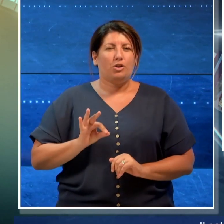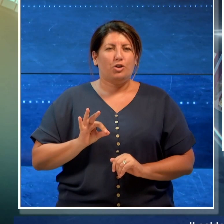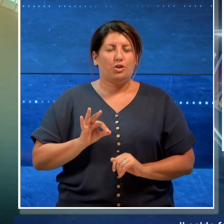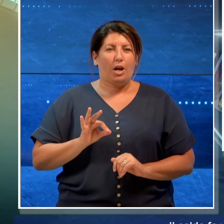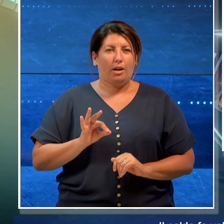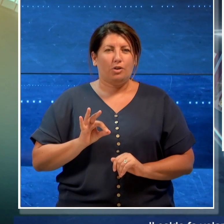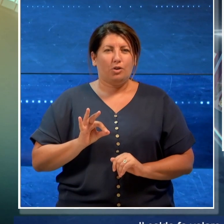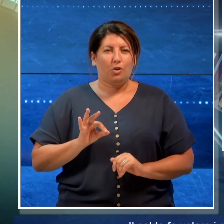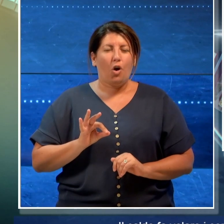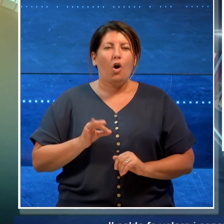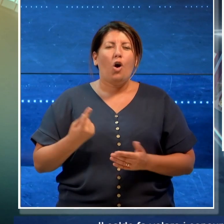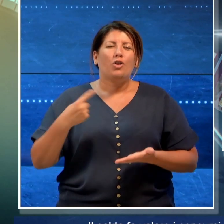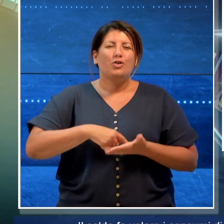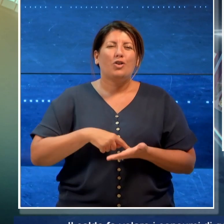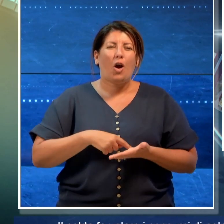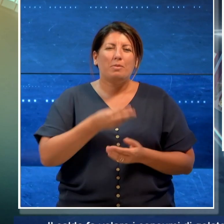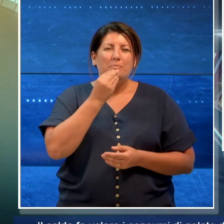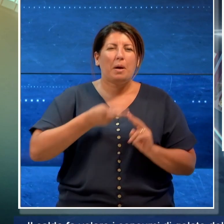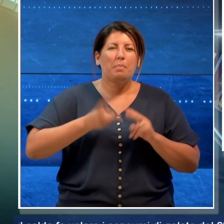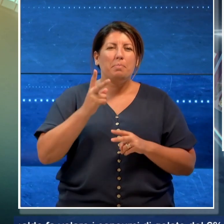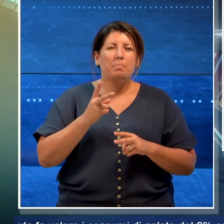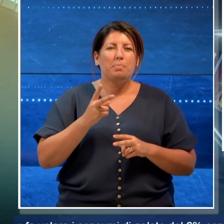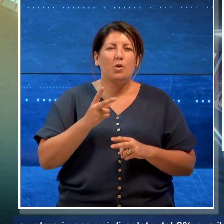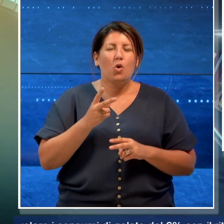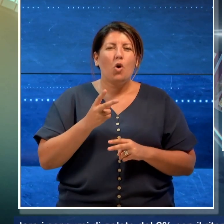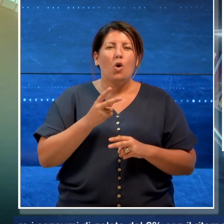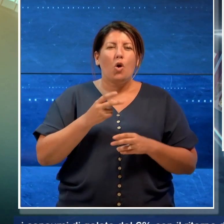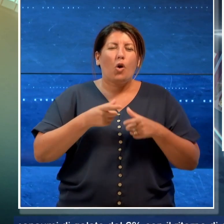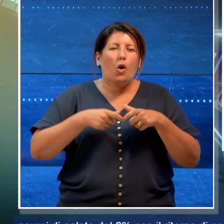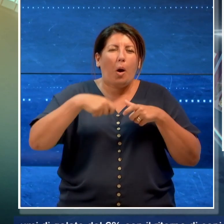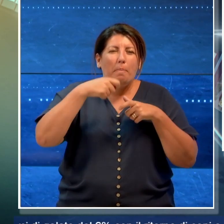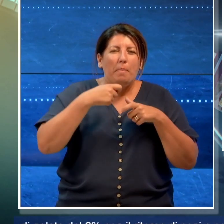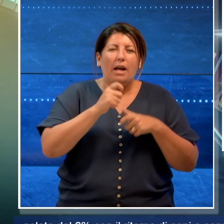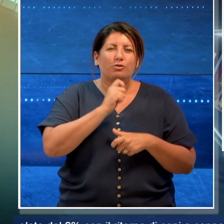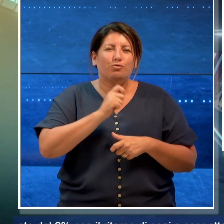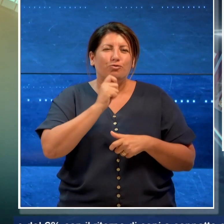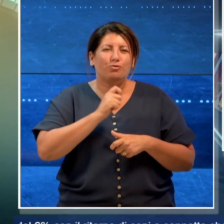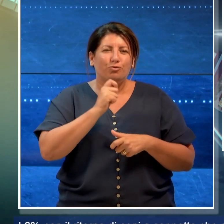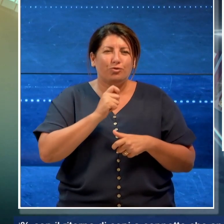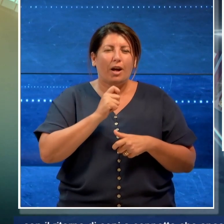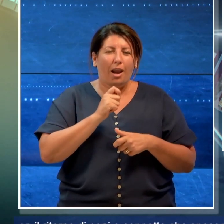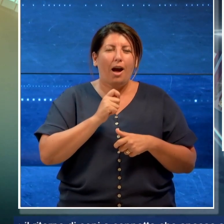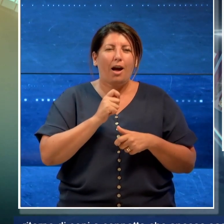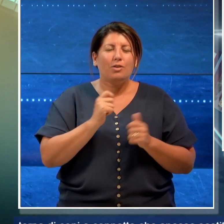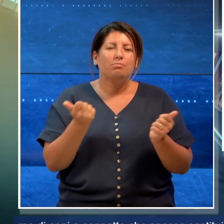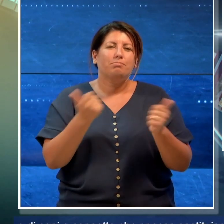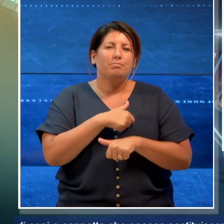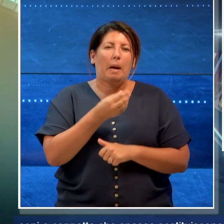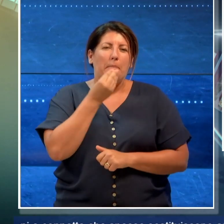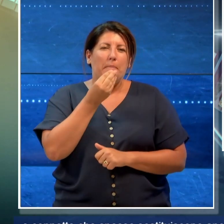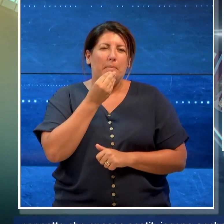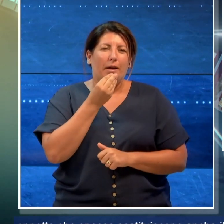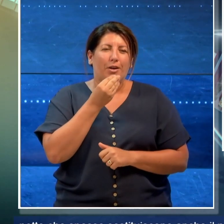coni e coppette che spesso sostituiscono anche il pasto quando le famiglie spugliesi spendono